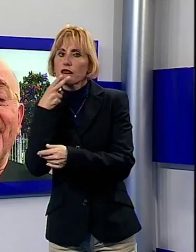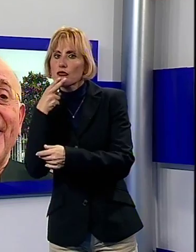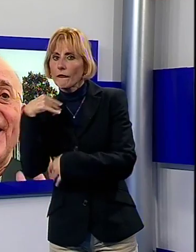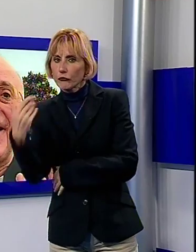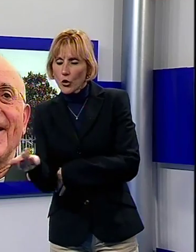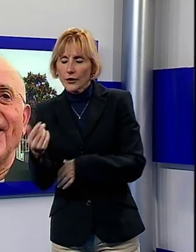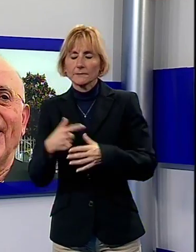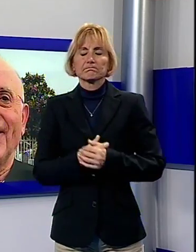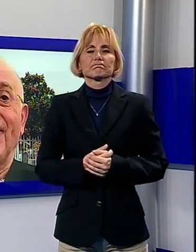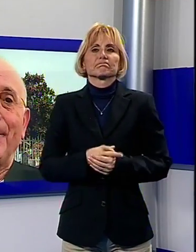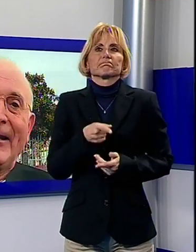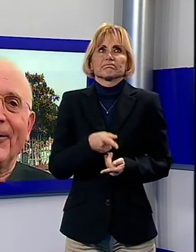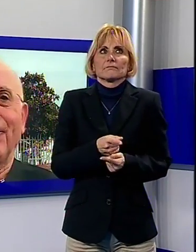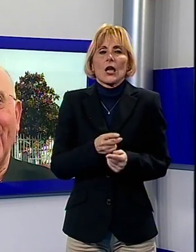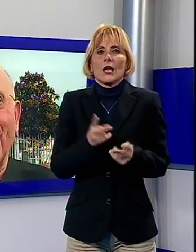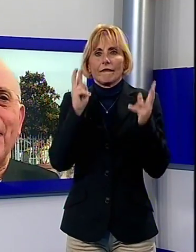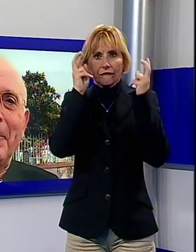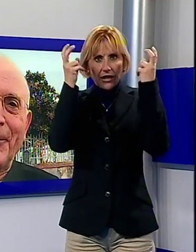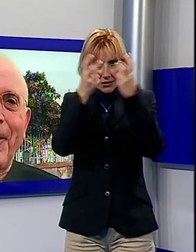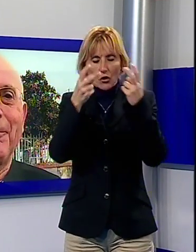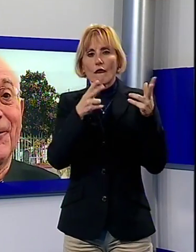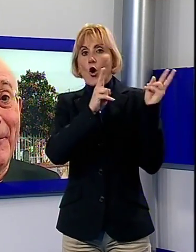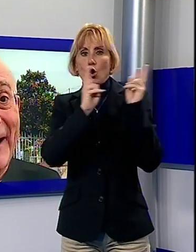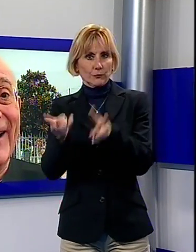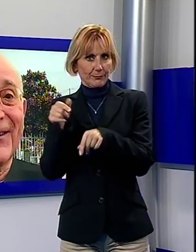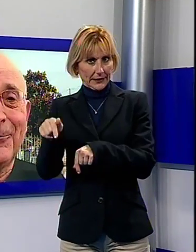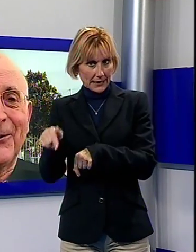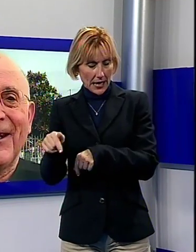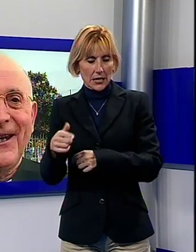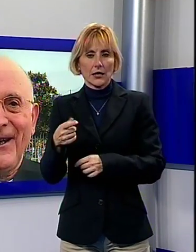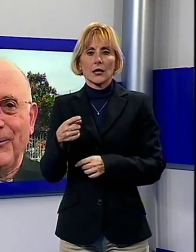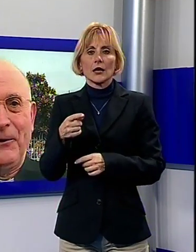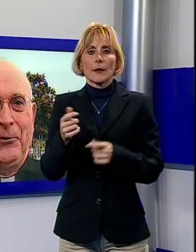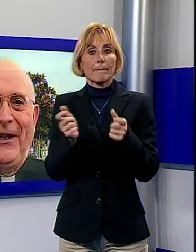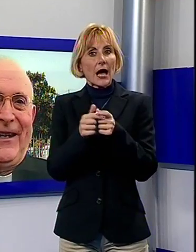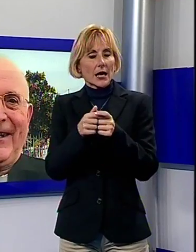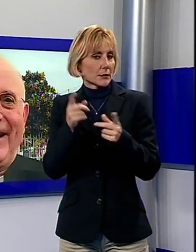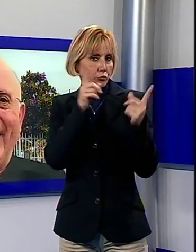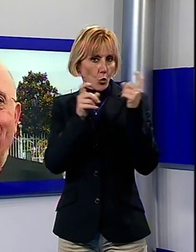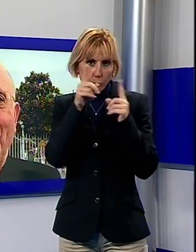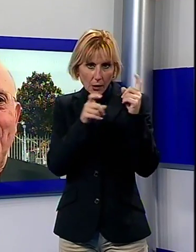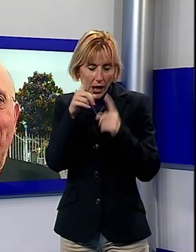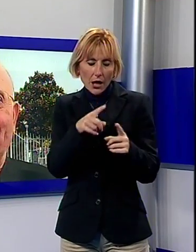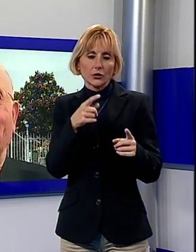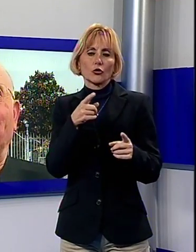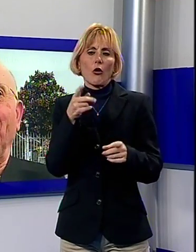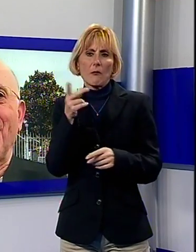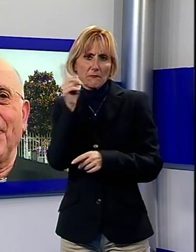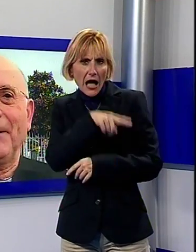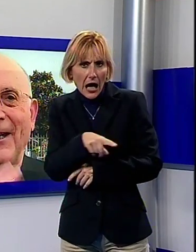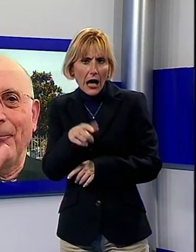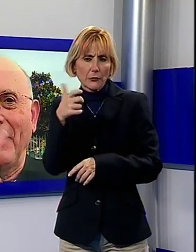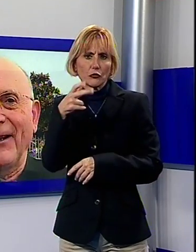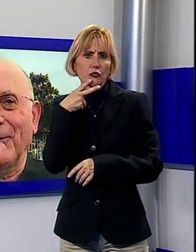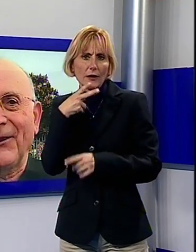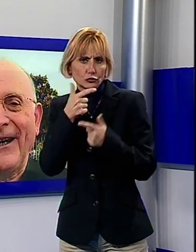gente dice ma il nostro Vescovo fuma un po' troppo, gli fa male alla salute e si trova così a chiacchierare con alcune persone. Dopo che esce